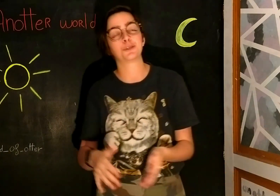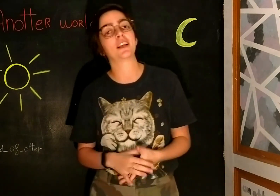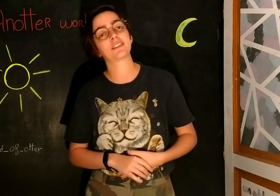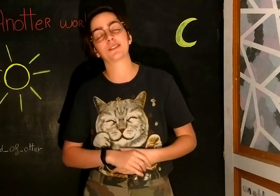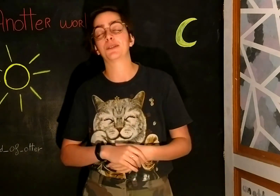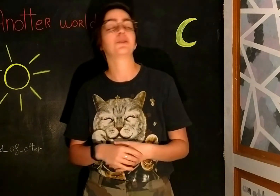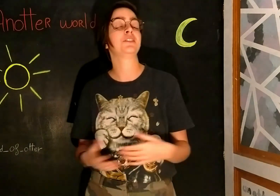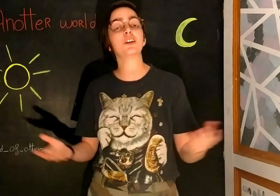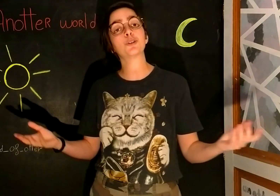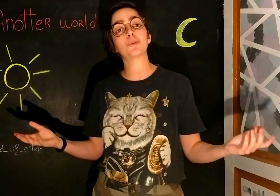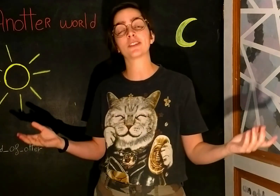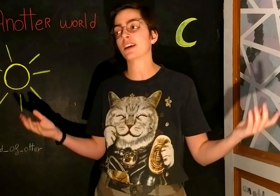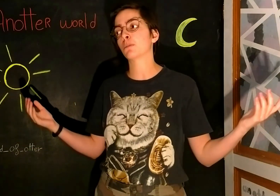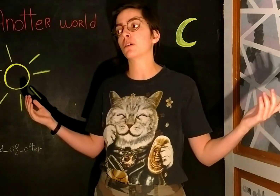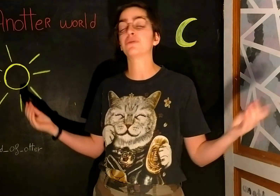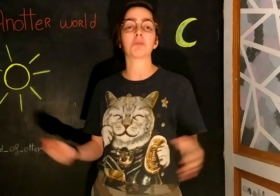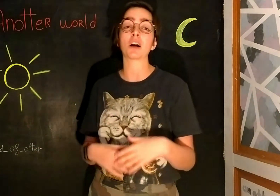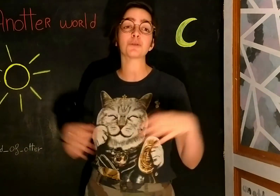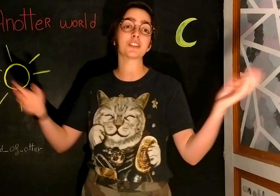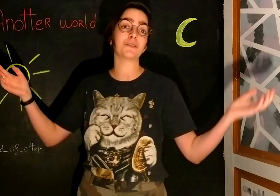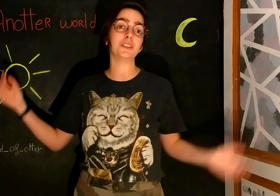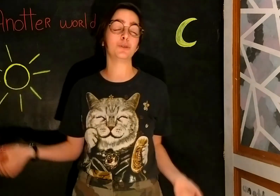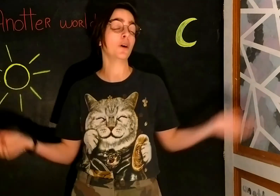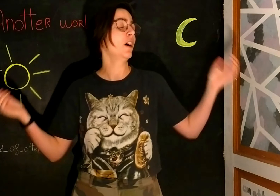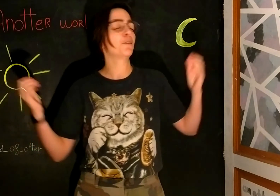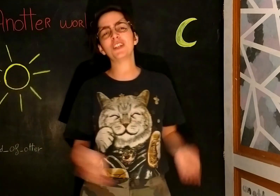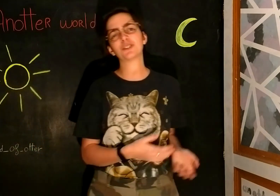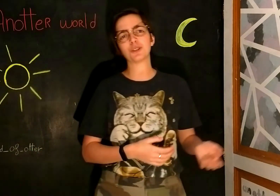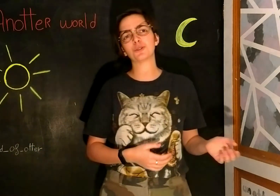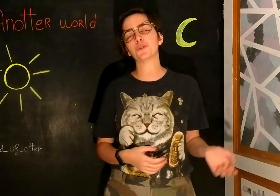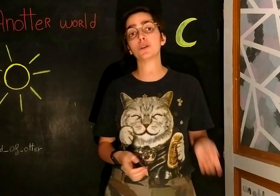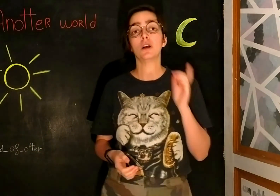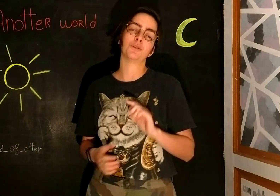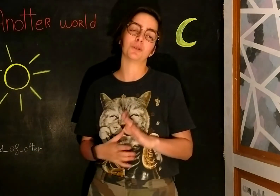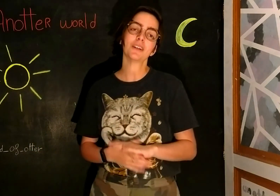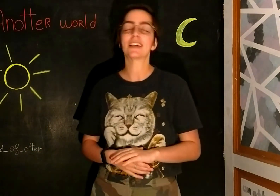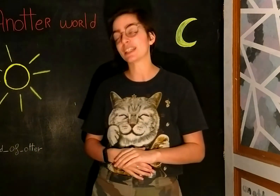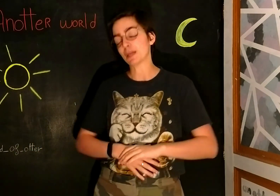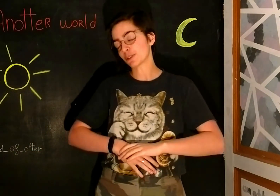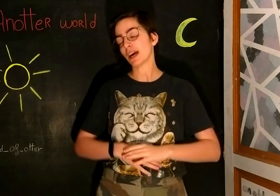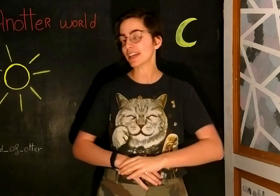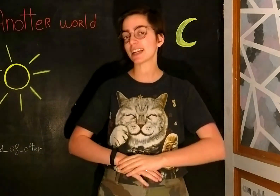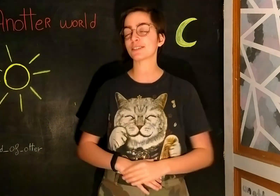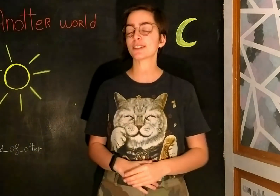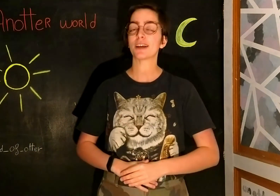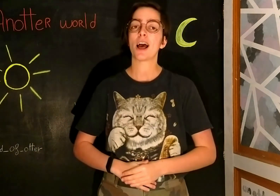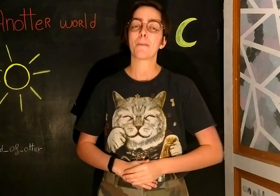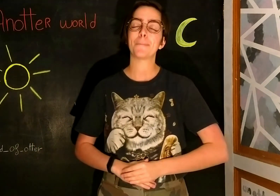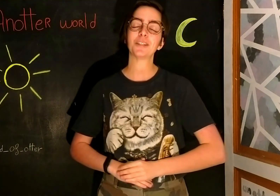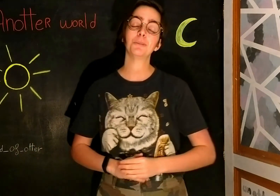te laisse le dire en commentaire. Meuf, raconte ta vie si tu veux. Fais ce que tu veux du moment que t'es respectueux avec les autres. Pas de